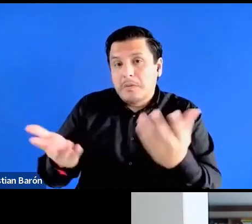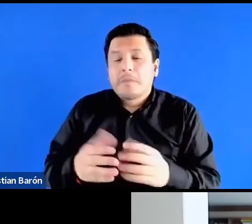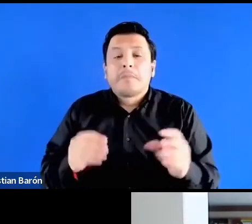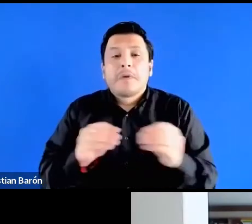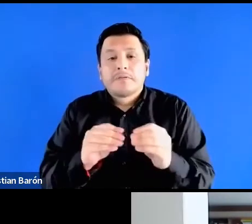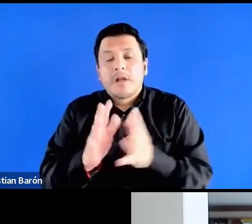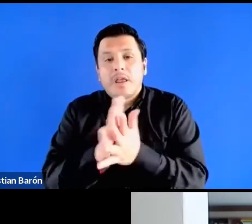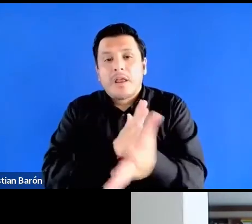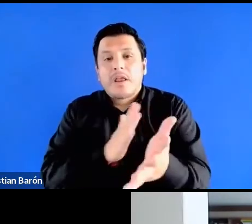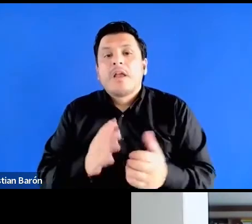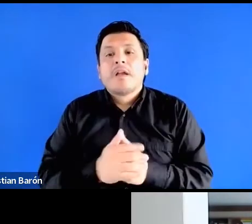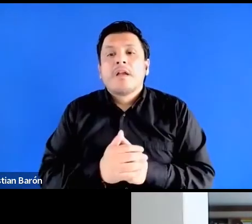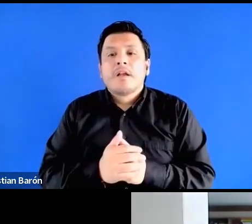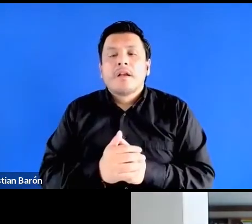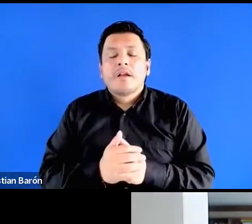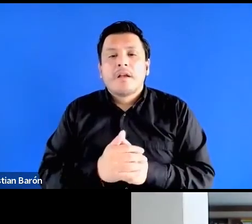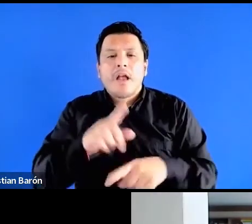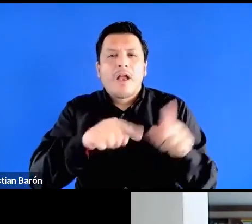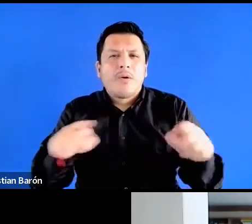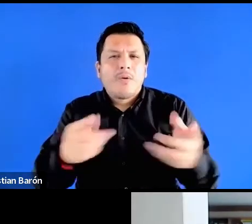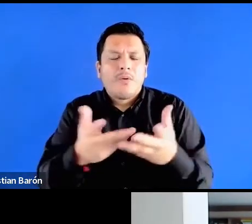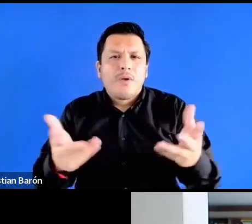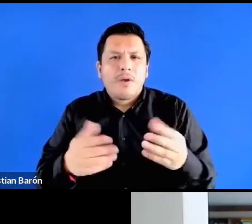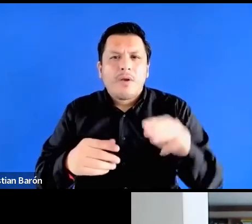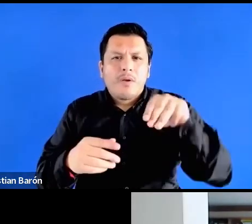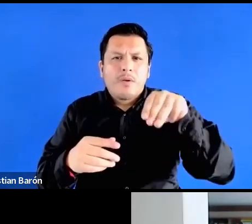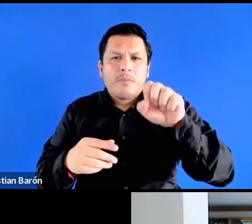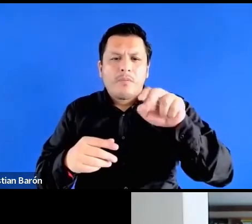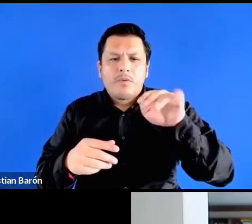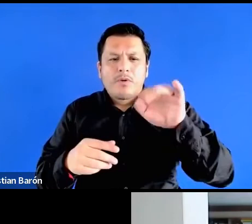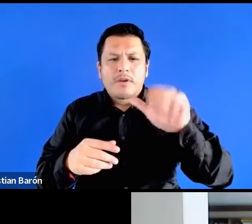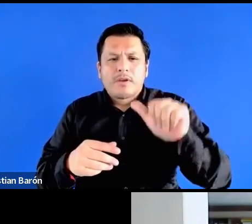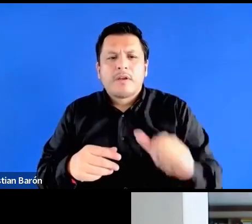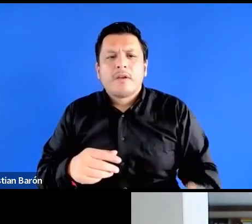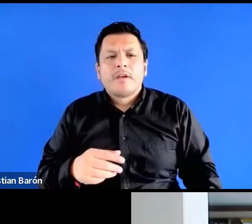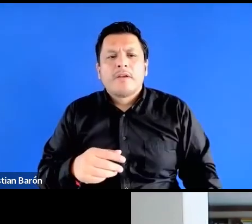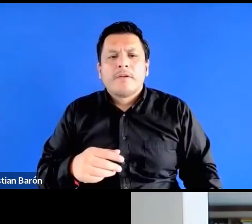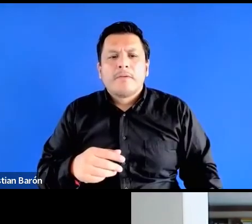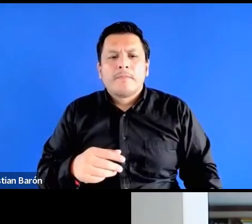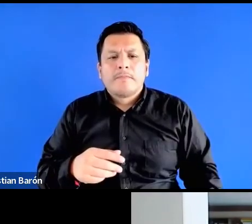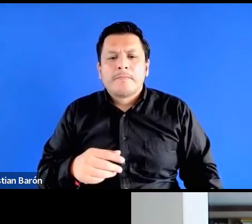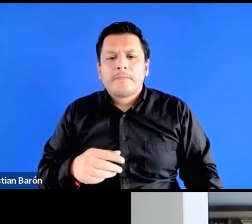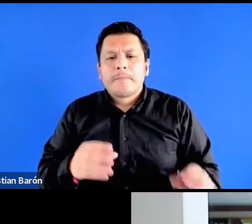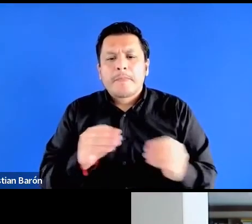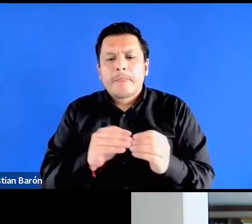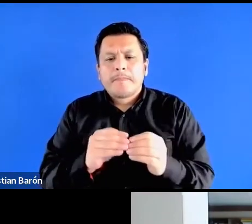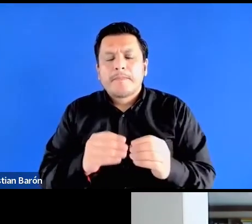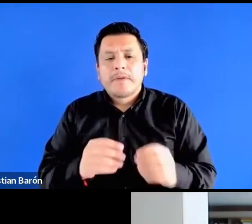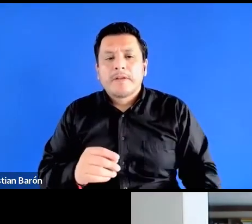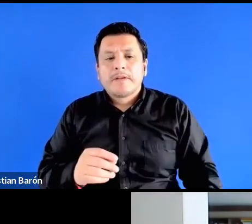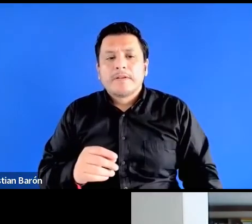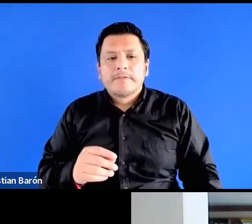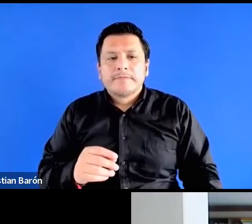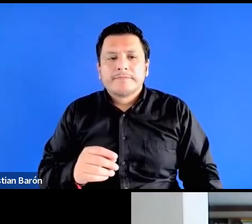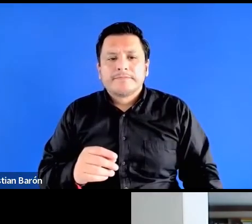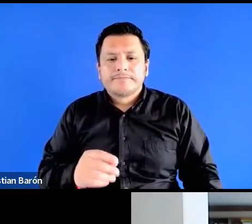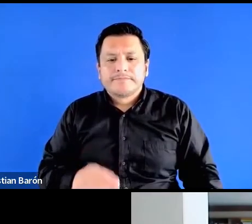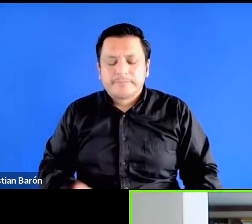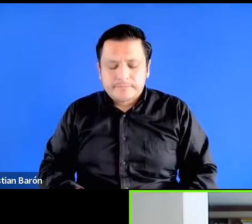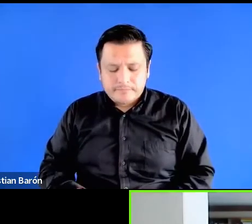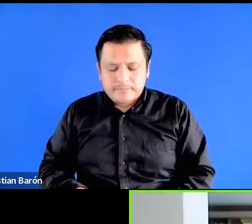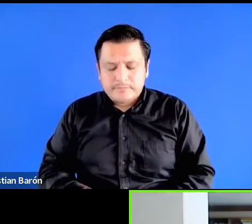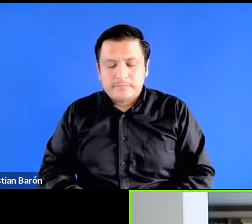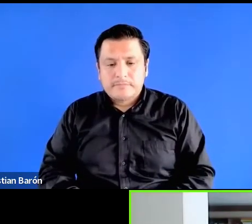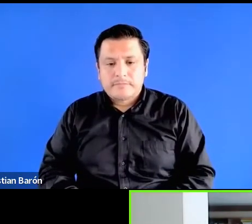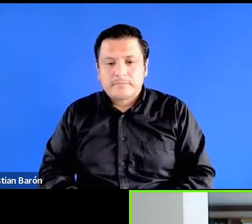mencionar algo que decía Mónica y es el entramado emocional que está en el libro